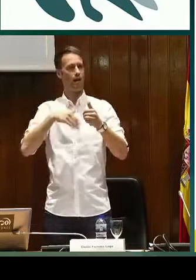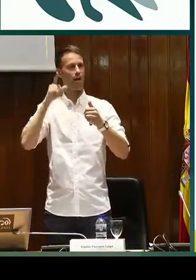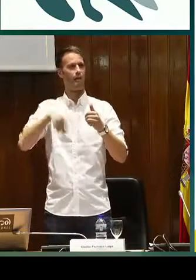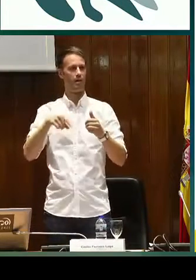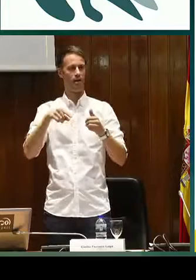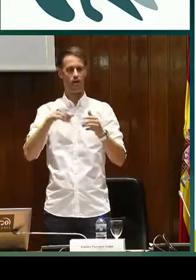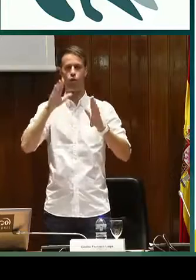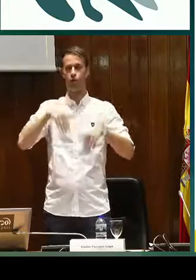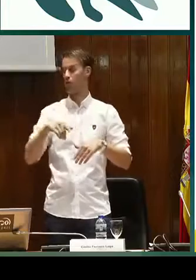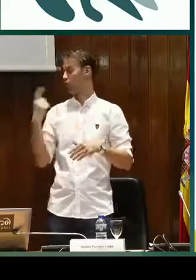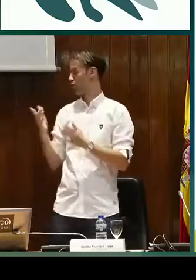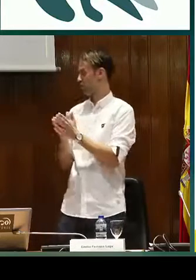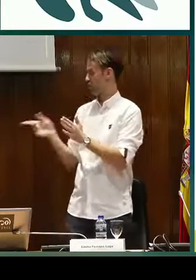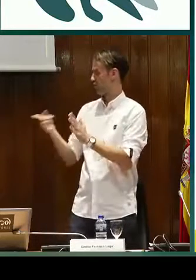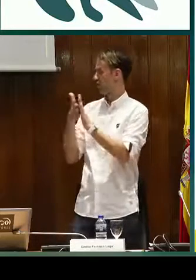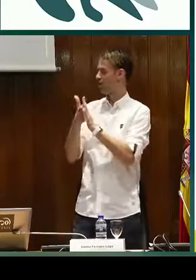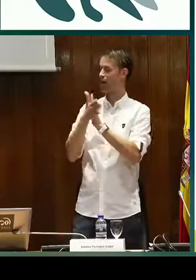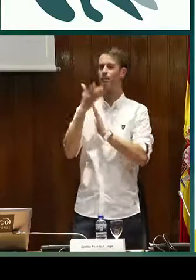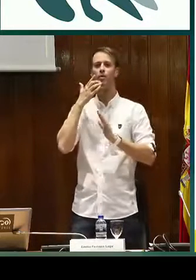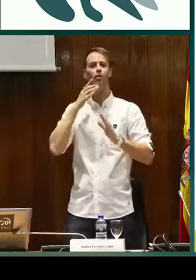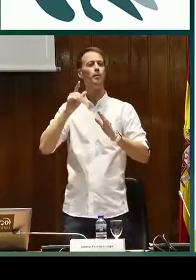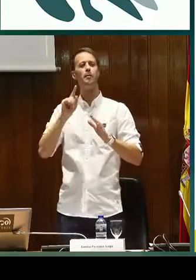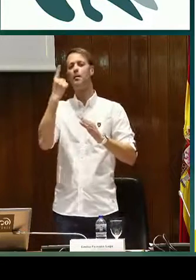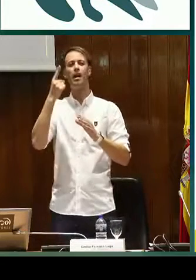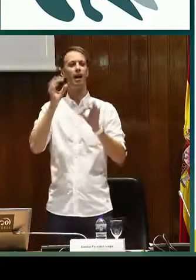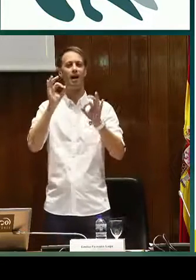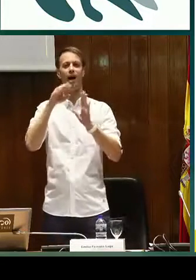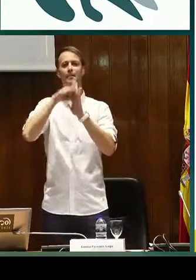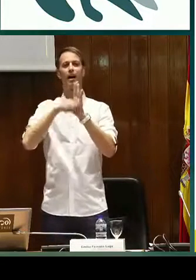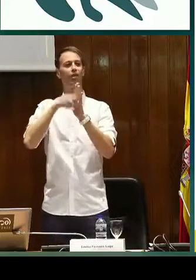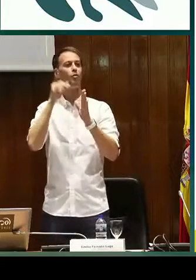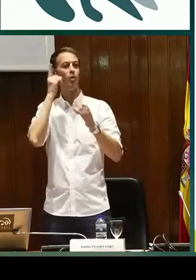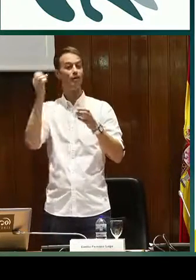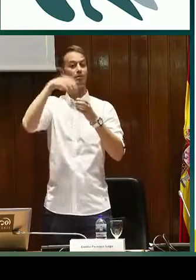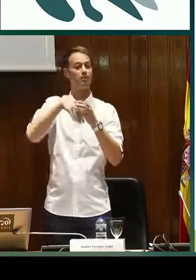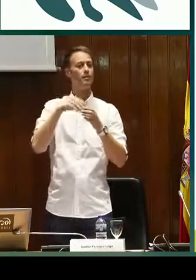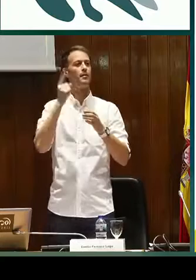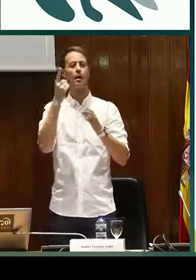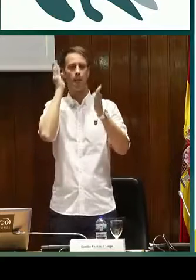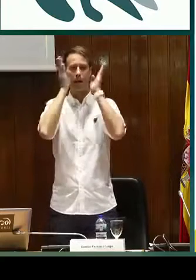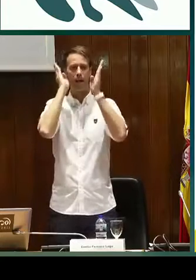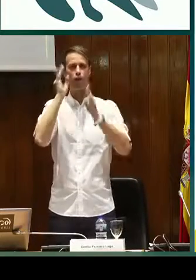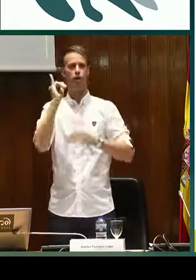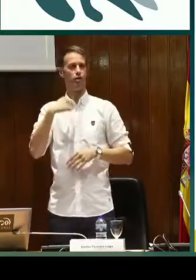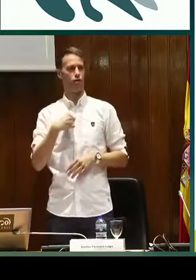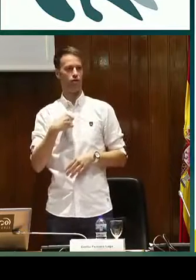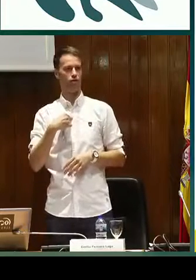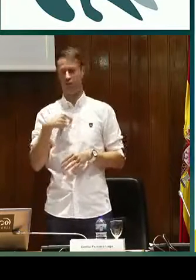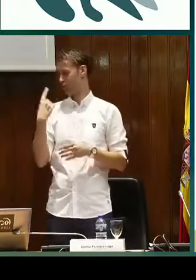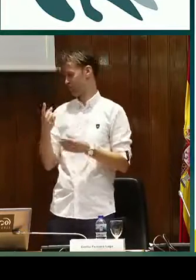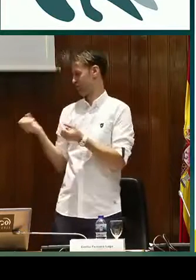Es como veníamos haciéndolo, pero ahora hemos añadido el tema de las aplicaciones. Creo que David explicará después que las aplicaciones